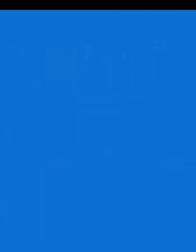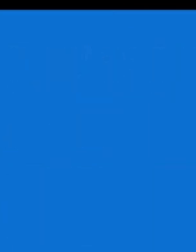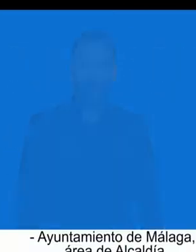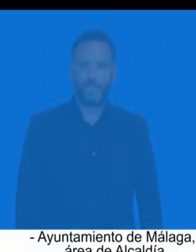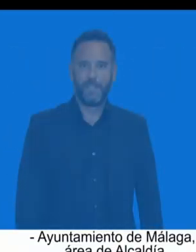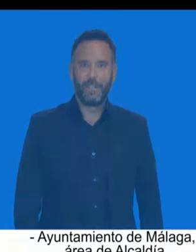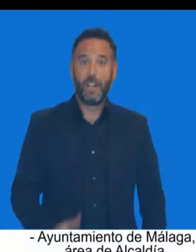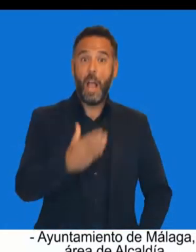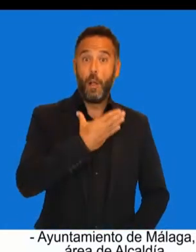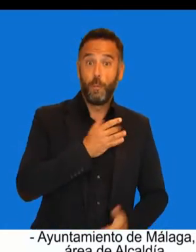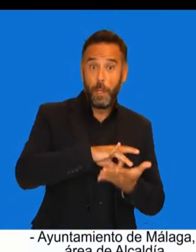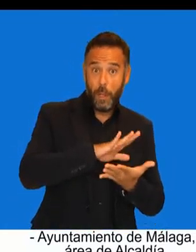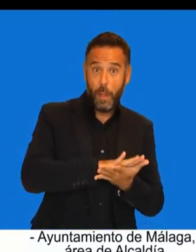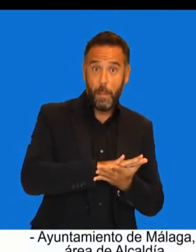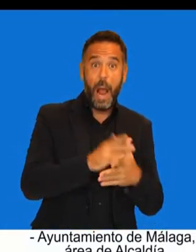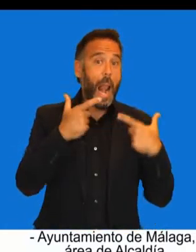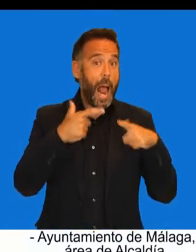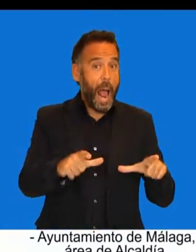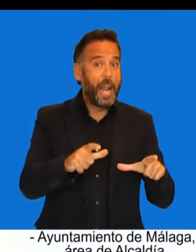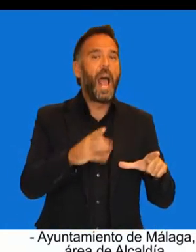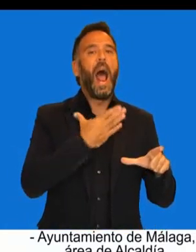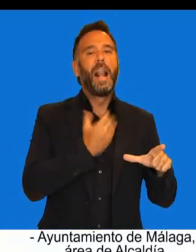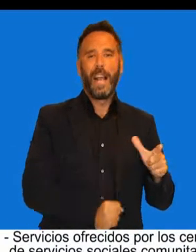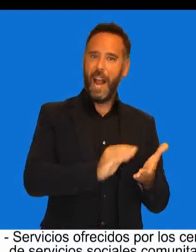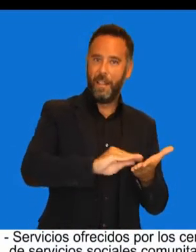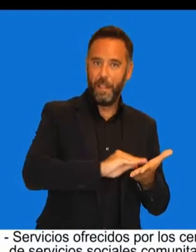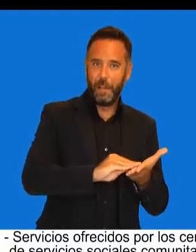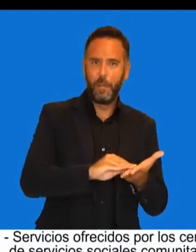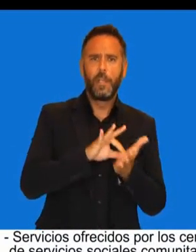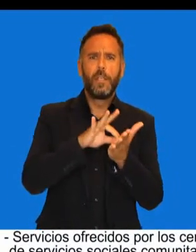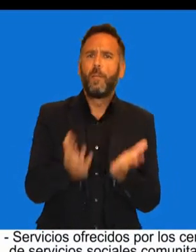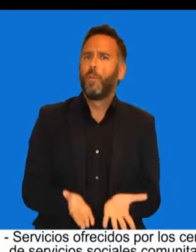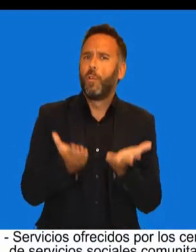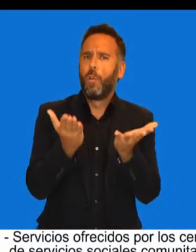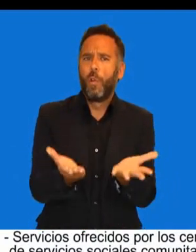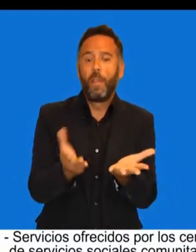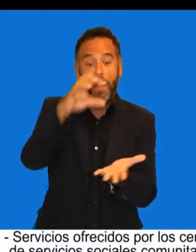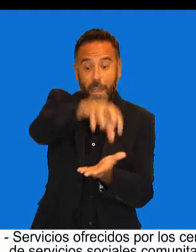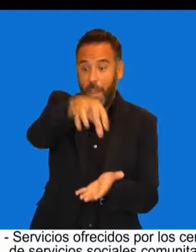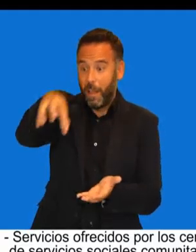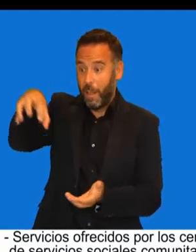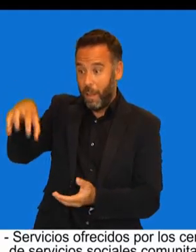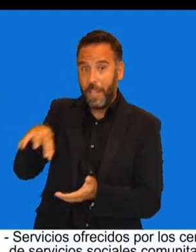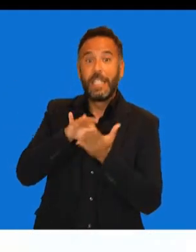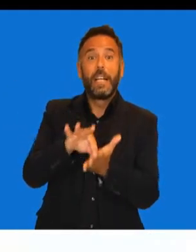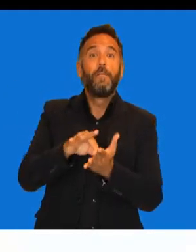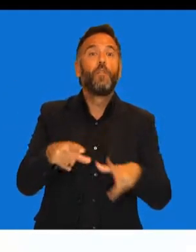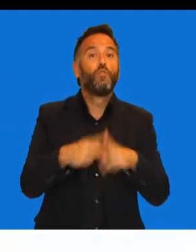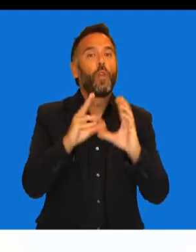Ayuntamiento de Málaga, área de Alcaldía... ...servicios ofrecidos por los Centros de Servicios Sociales Comunitarios. ¿Qué